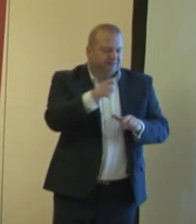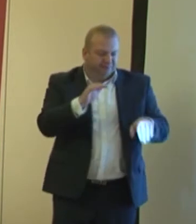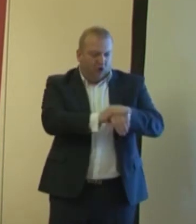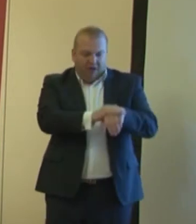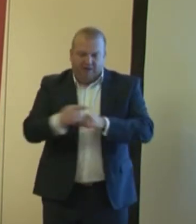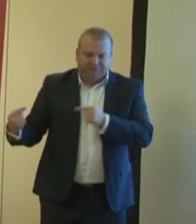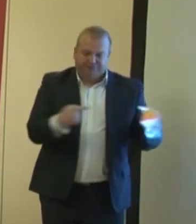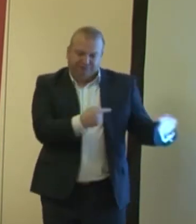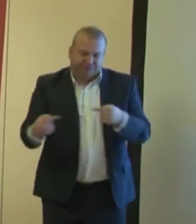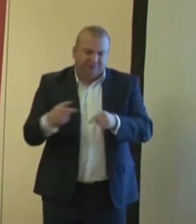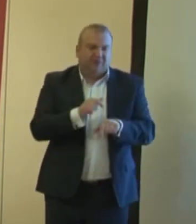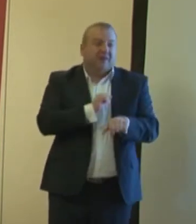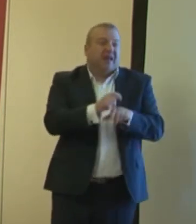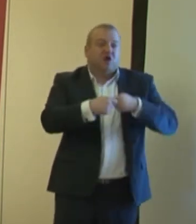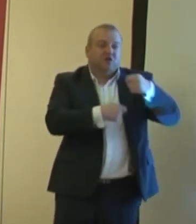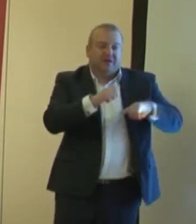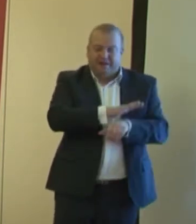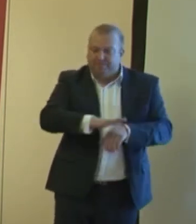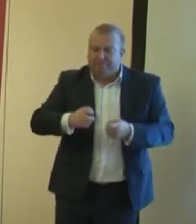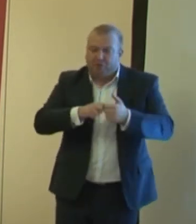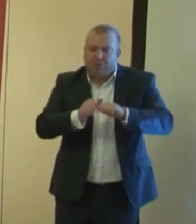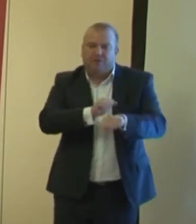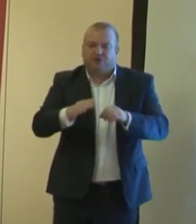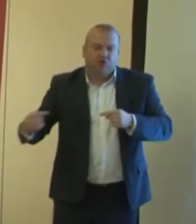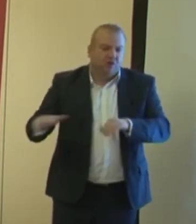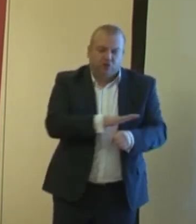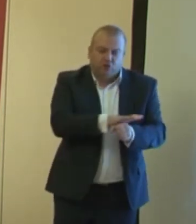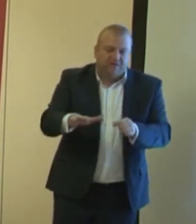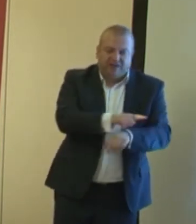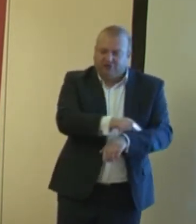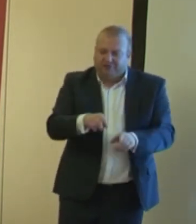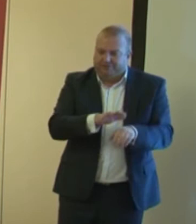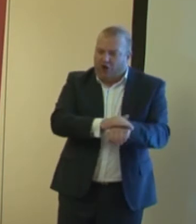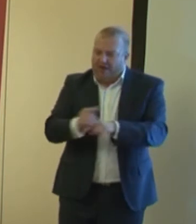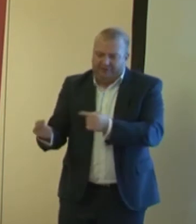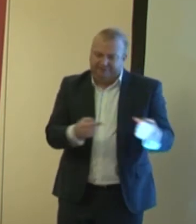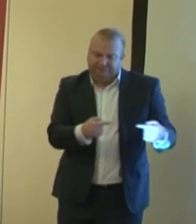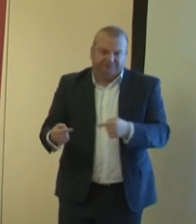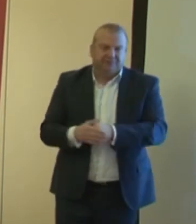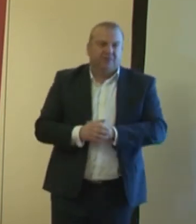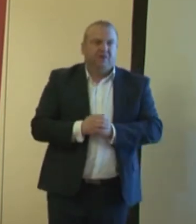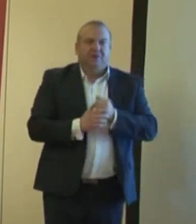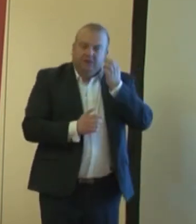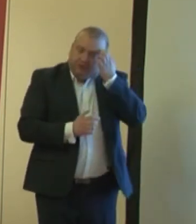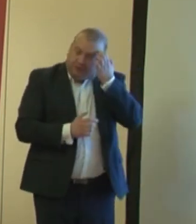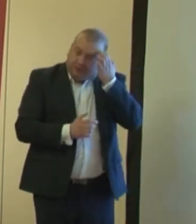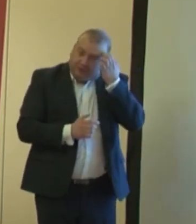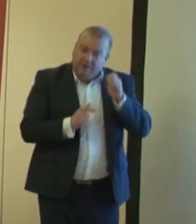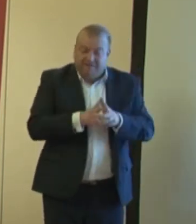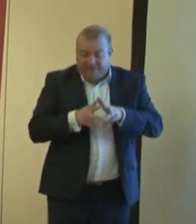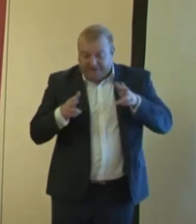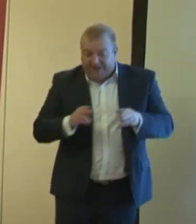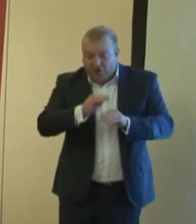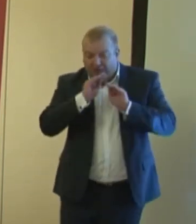rozwiązanie problemów jest rówieśnik dla połowy dzieci. Powinniśmy też wyciągnąć z tego wnioski również w zakresie edukacji,